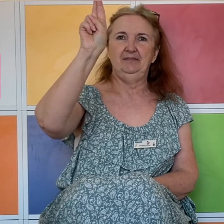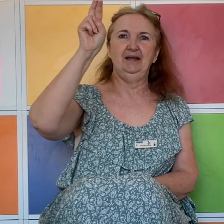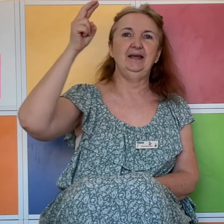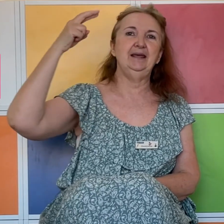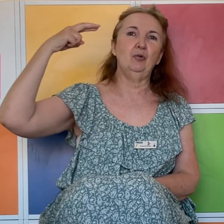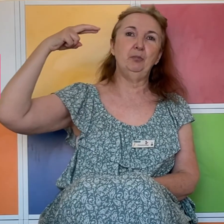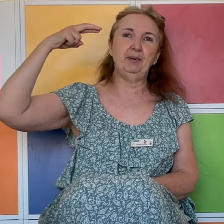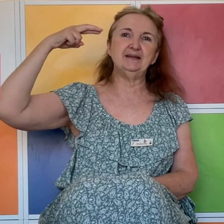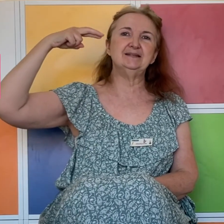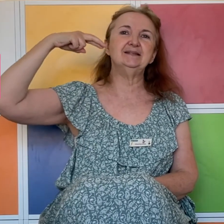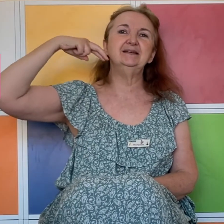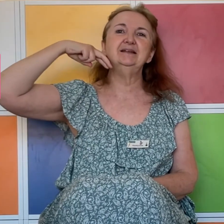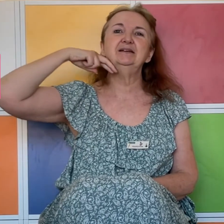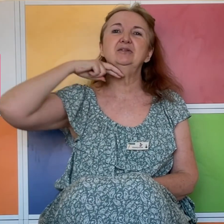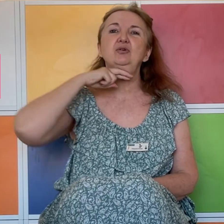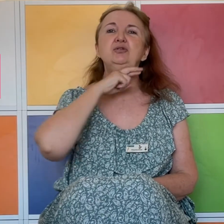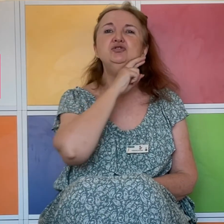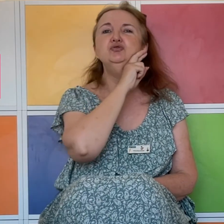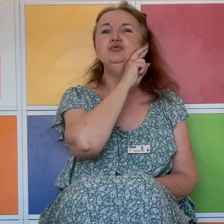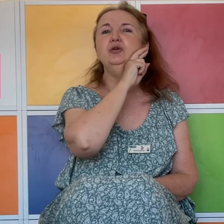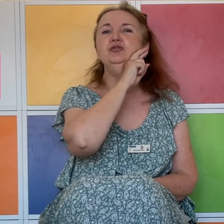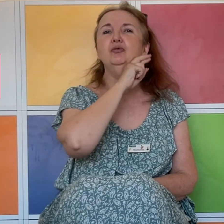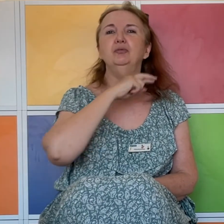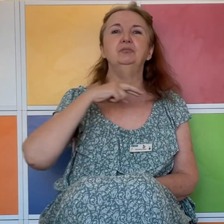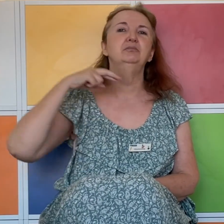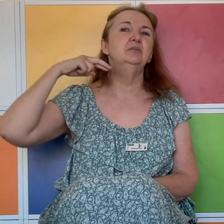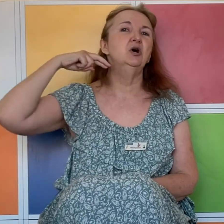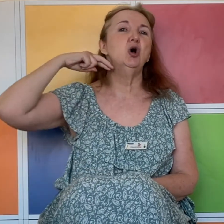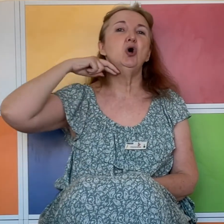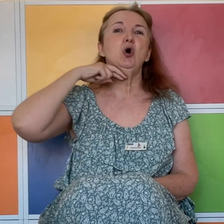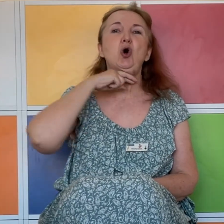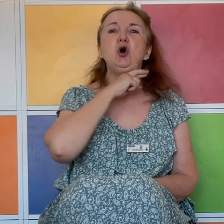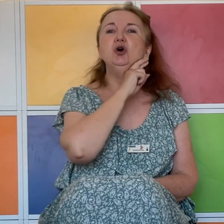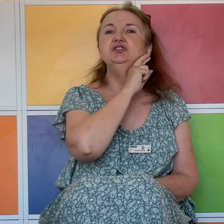Et on passe au-dessus du menton. Rose.